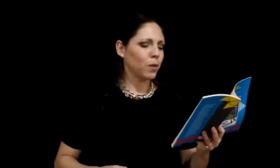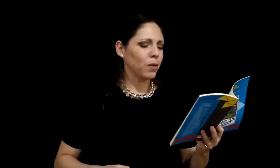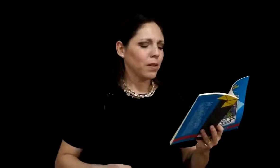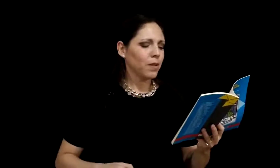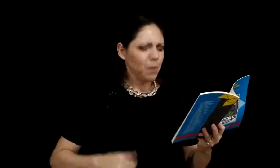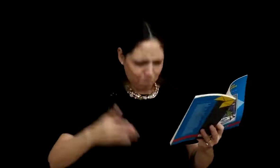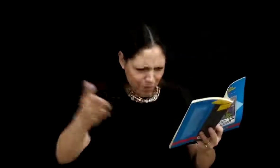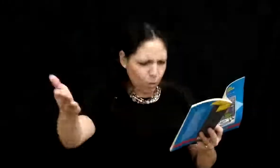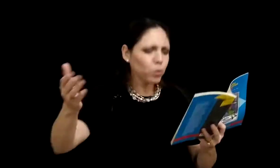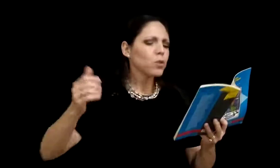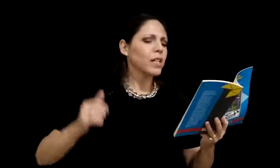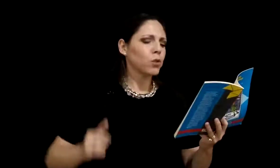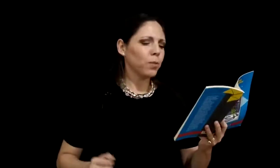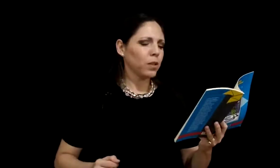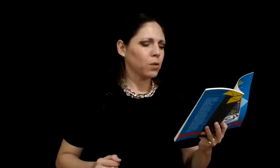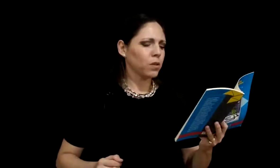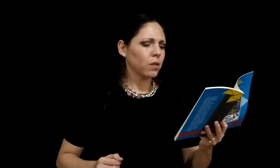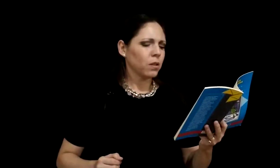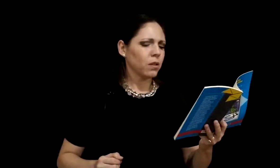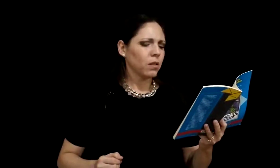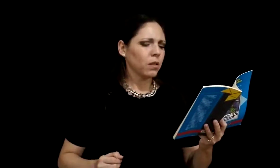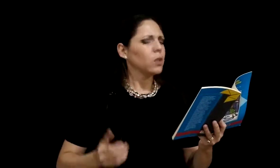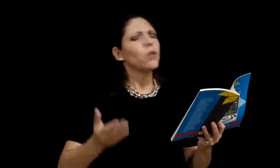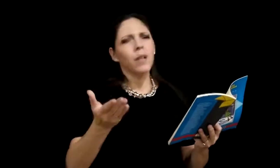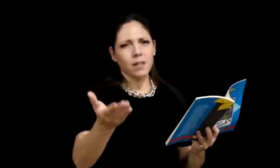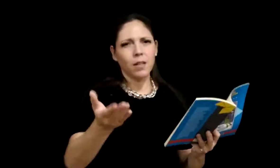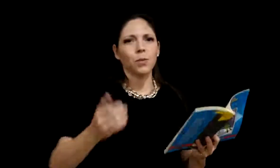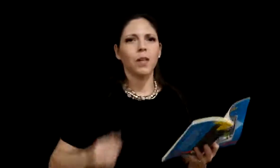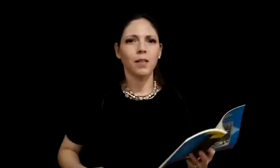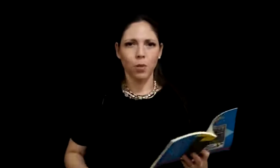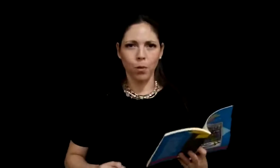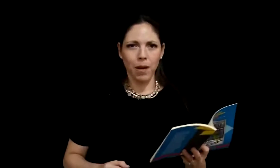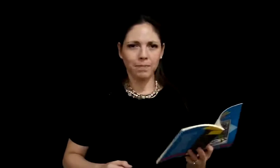hijo, ve con tus exúbditos y ofréceles una disculpa.